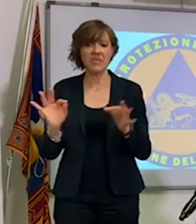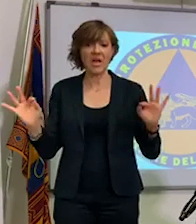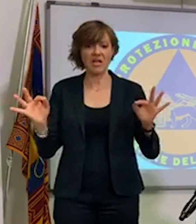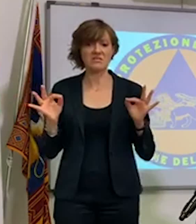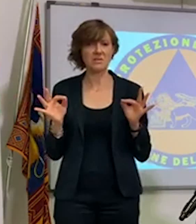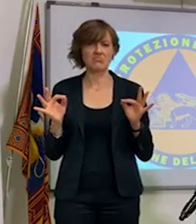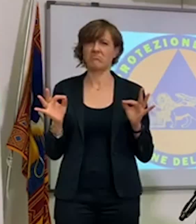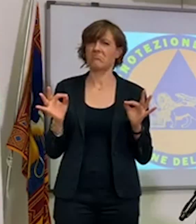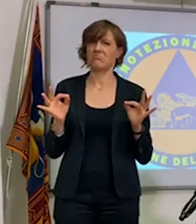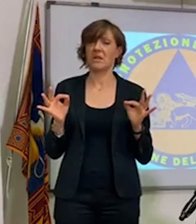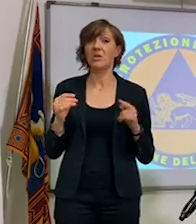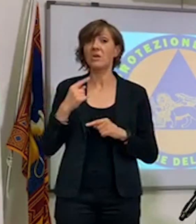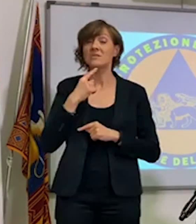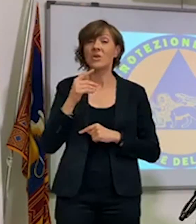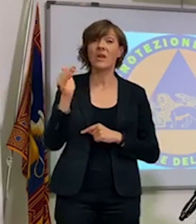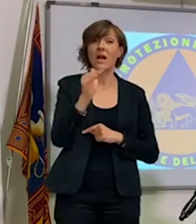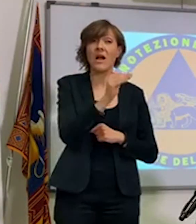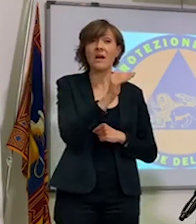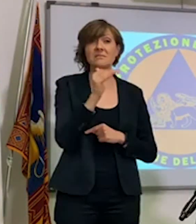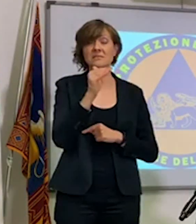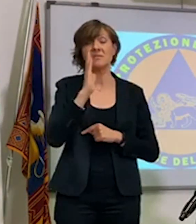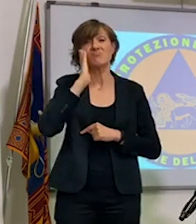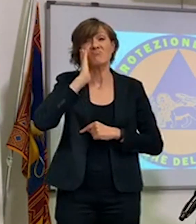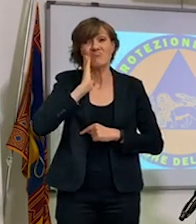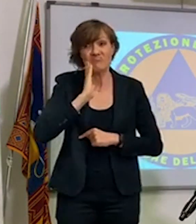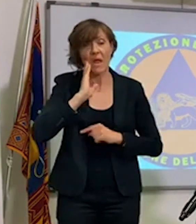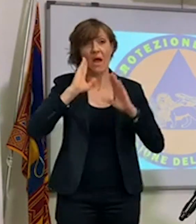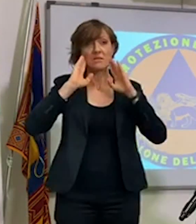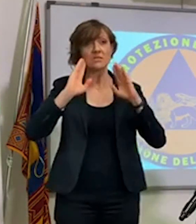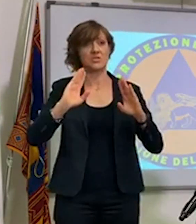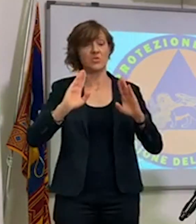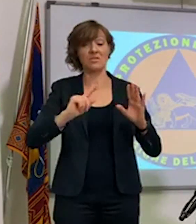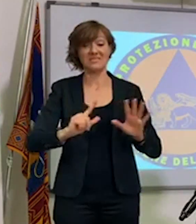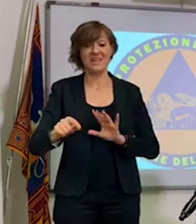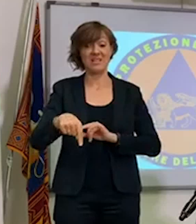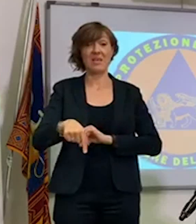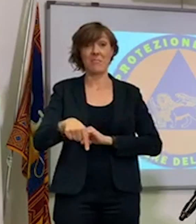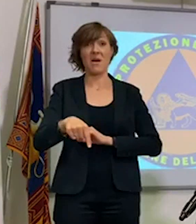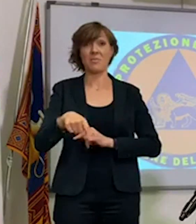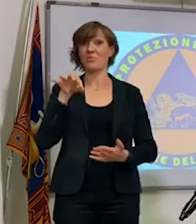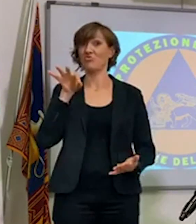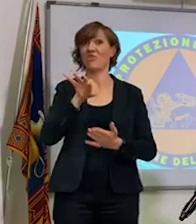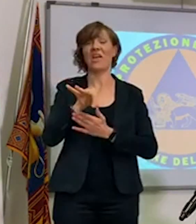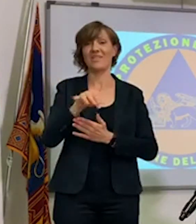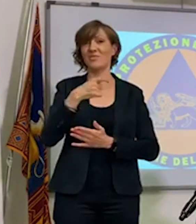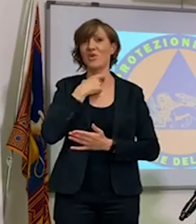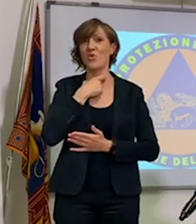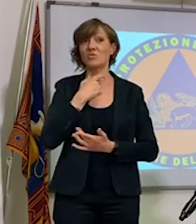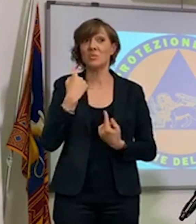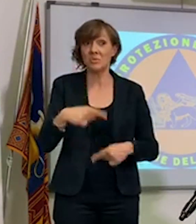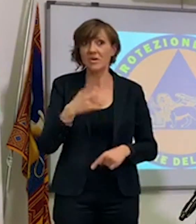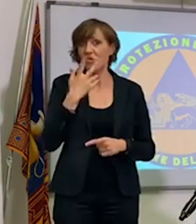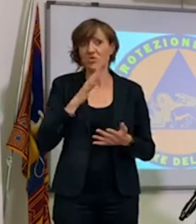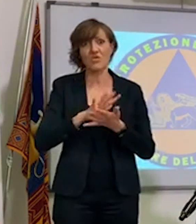Allora, attenzione ai ragazzi, veramente un appello che faccio ai ragazzi, la settimana di ferragosto, per questo ho voluto fare questo punto stampa,